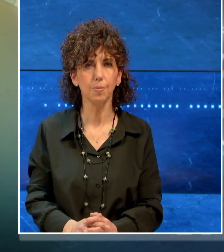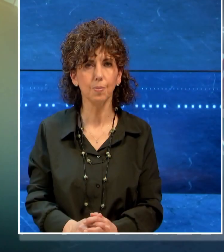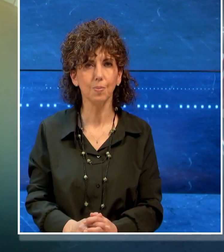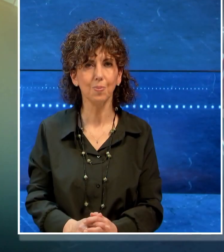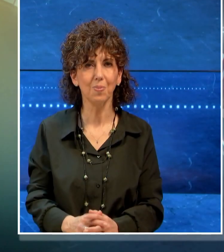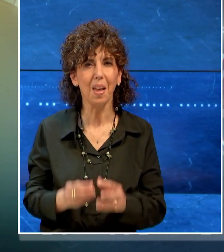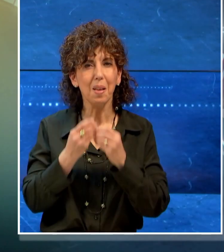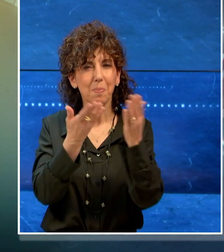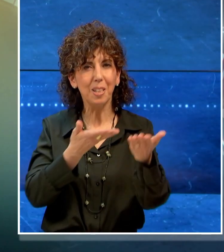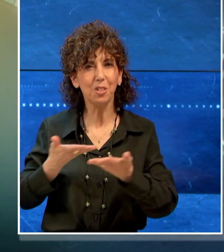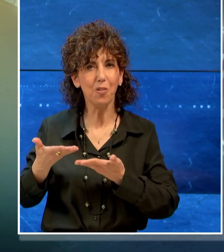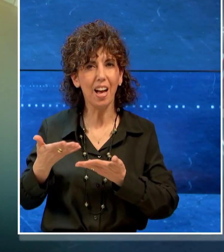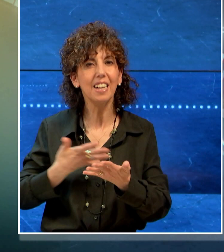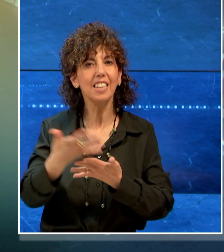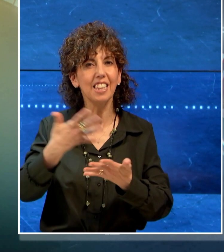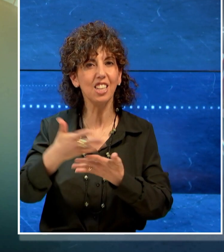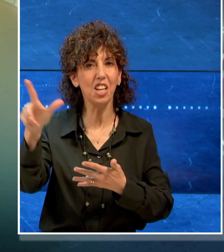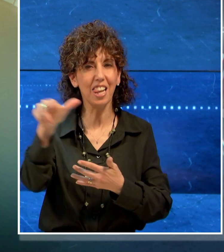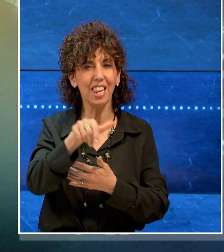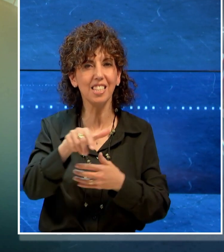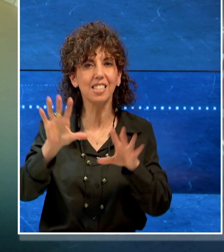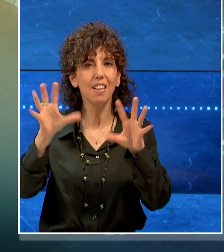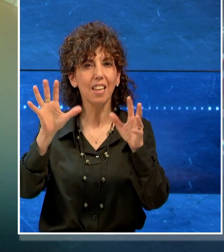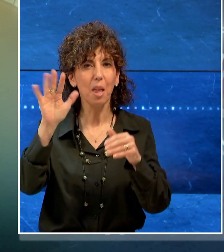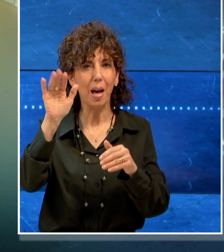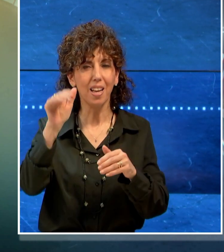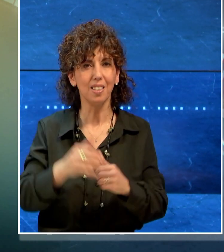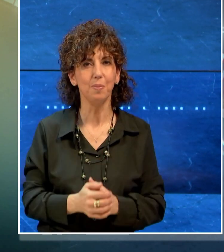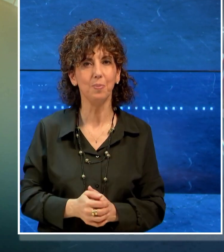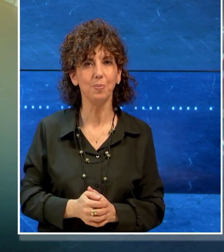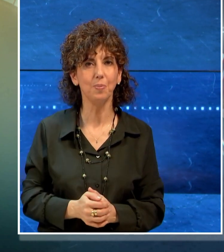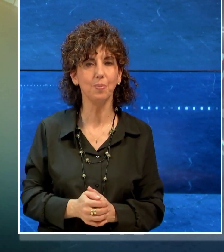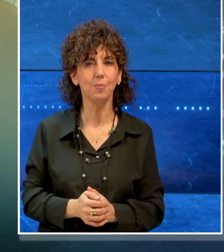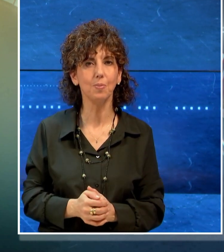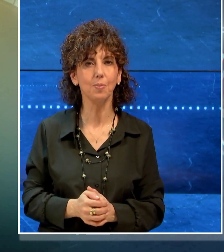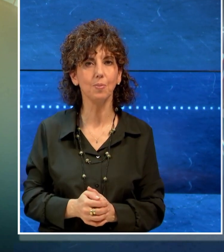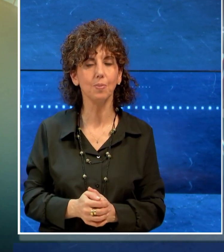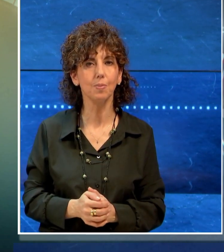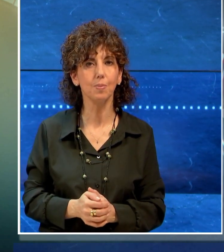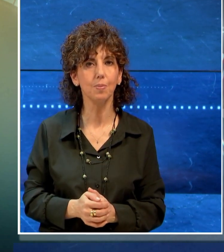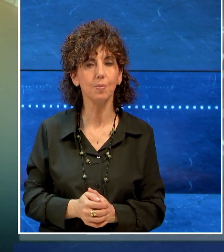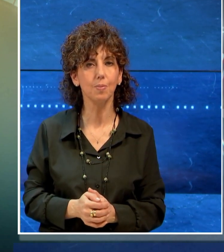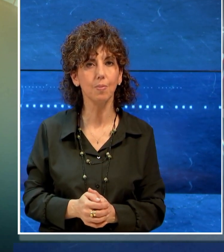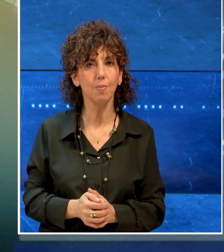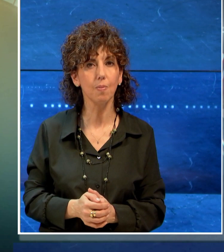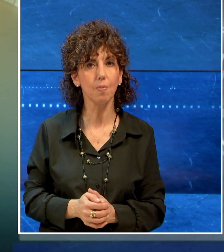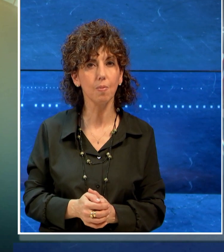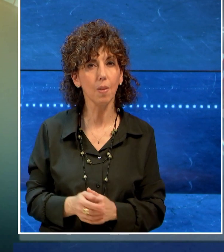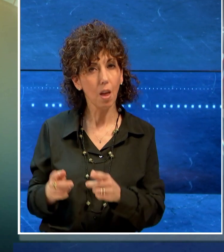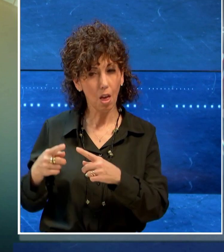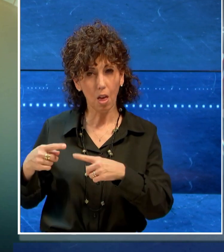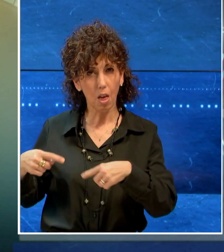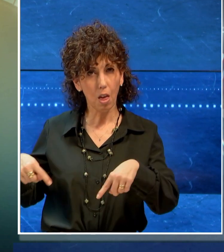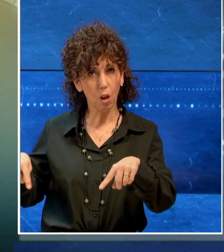Ben trovati con il TGLIS di Telebari. La Commissione del